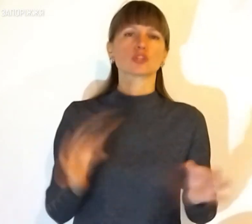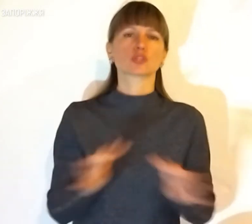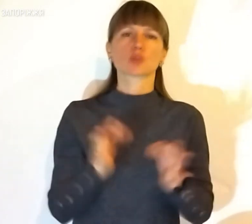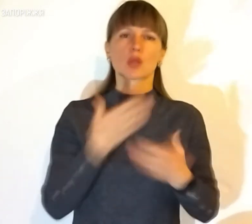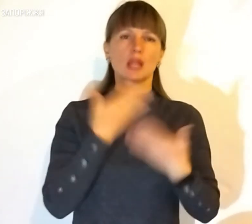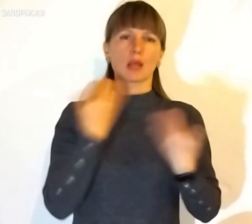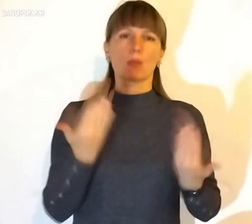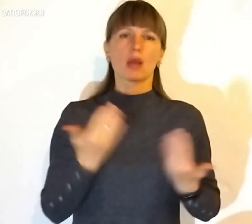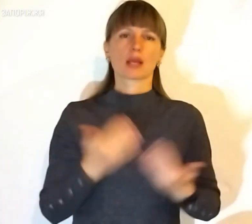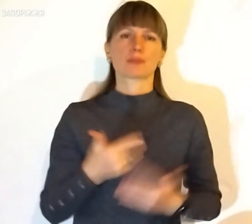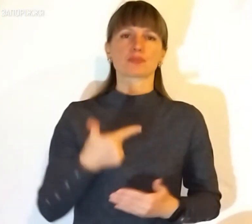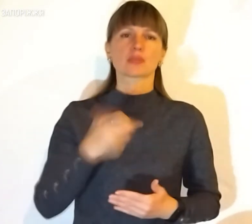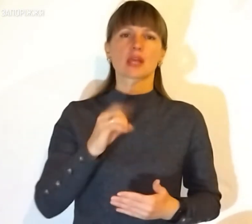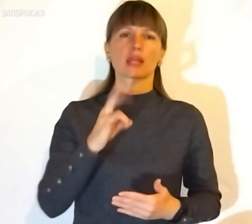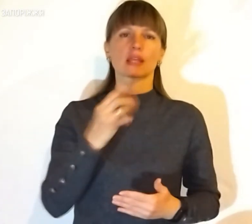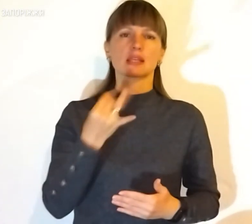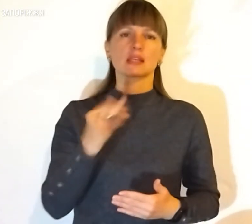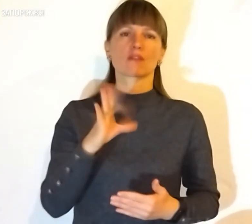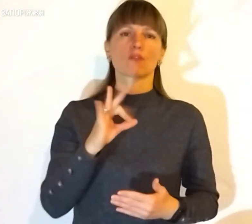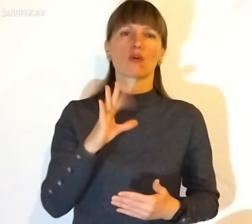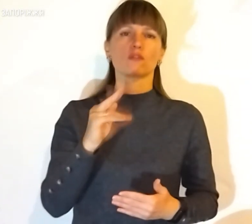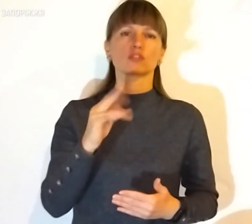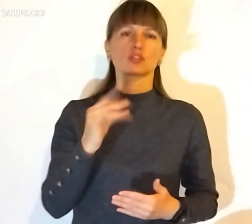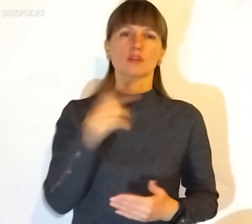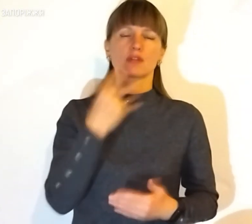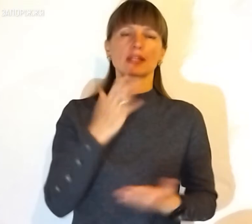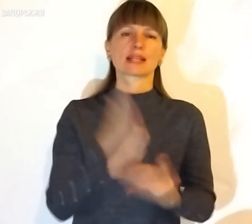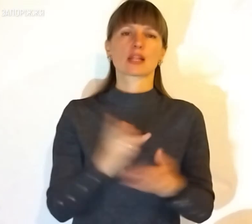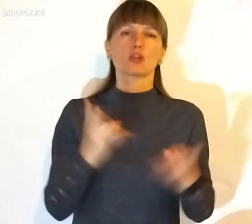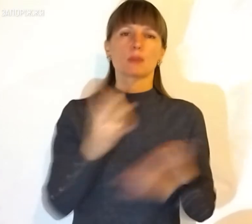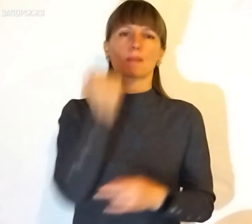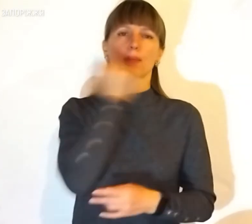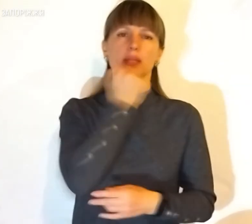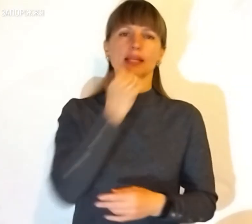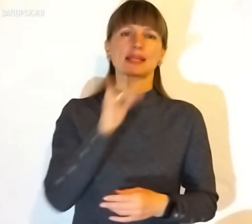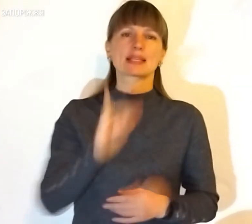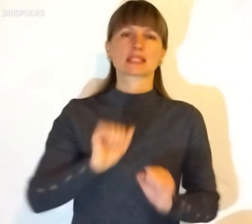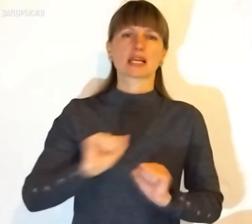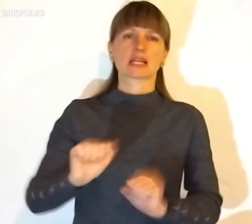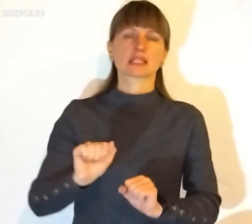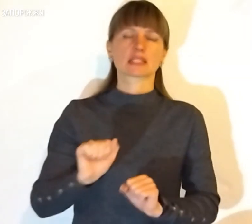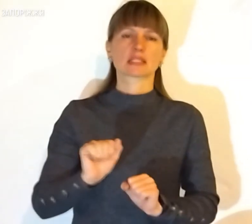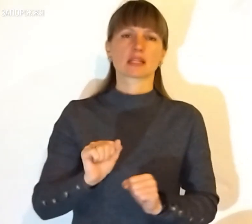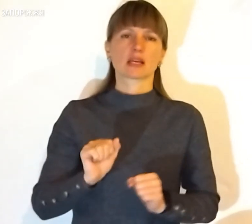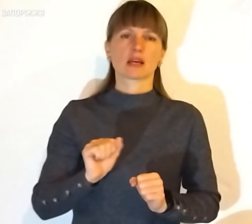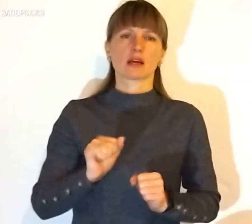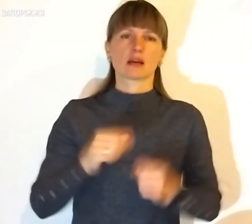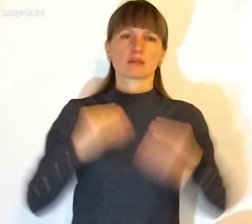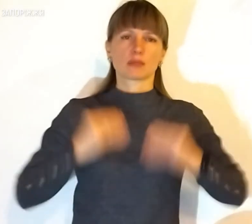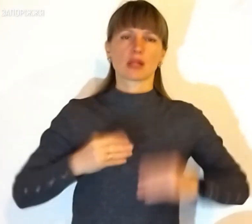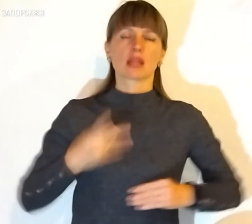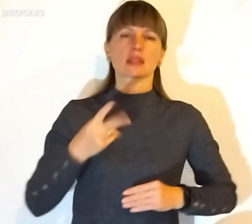Нічого немає. Геннадій Вовченко каже, зараз є необхідність в тканині та захисних плитах на бронежилети. У